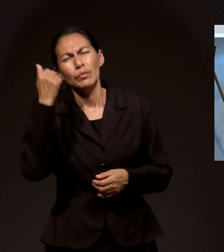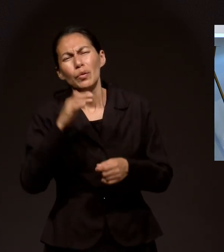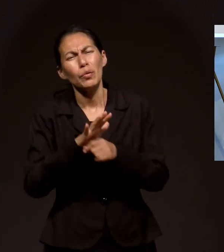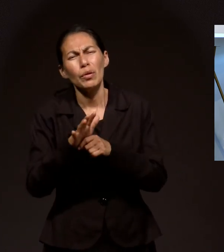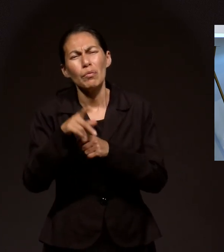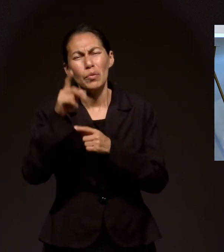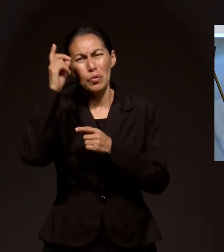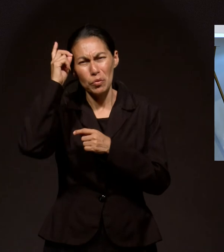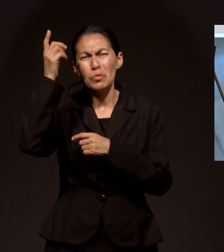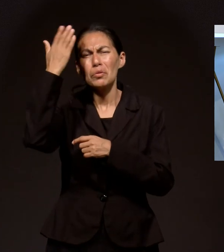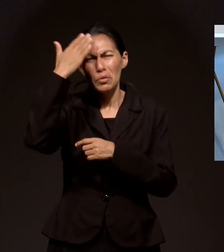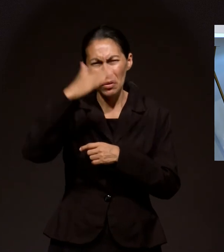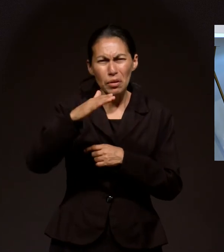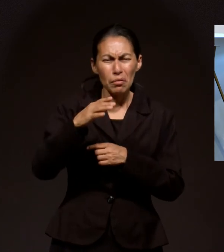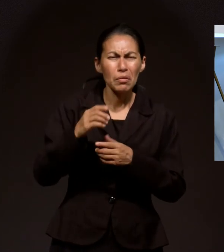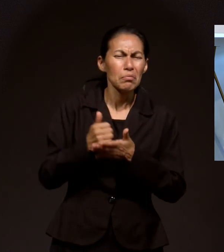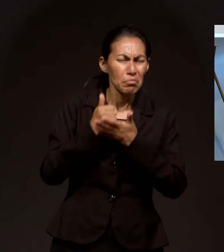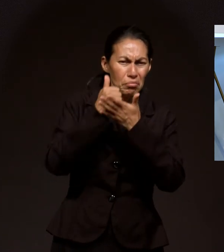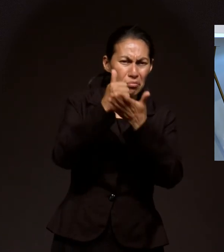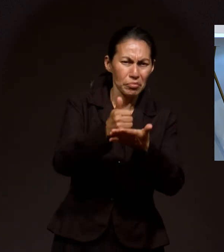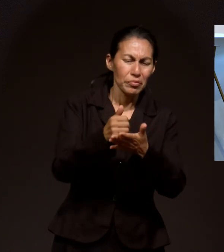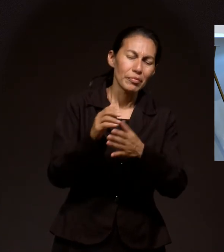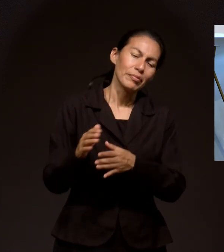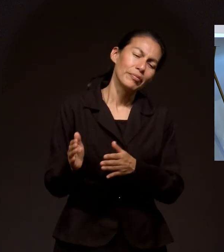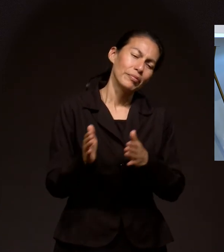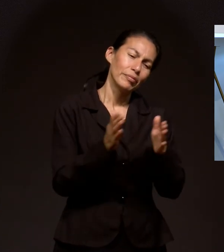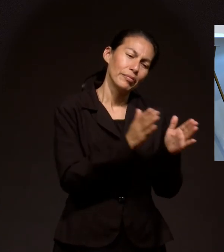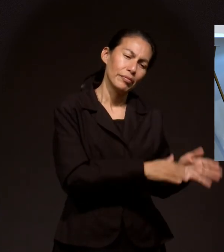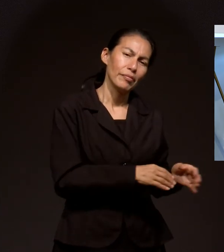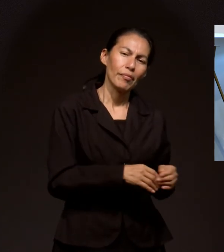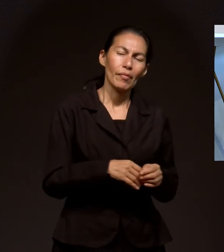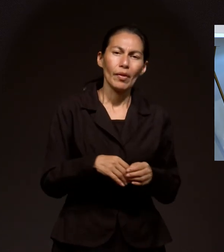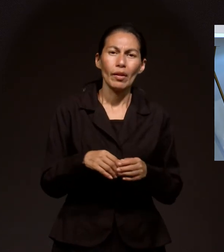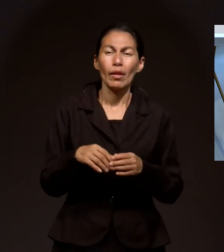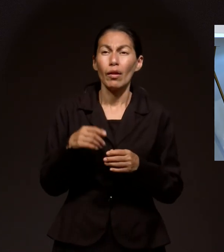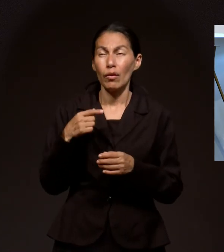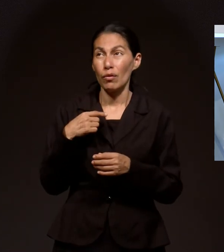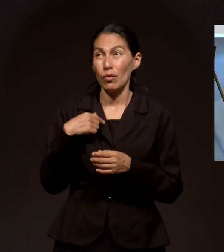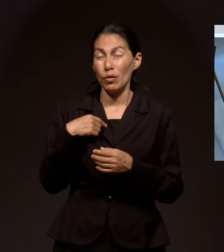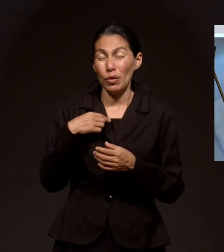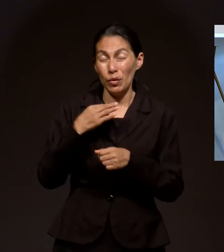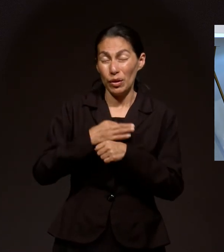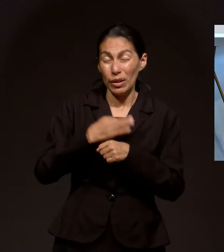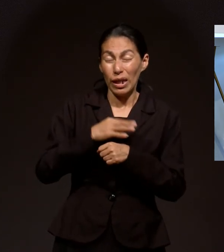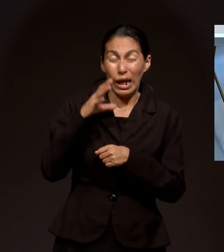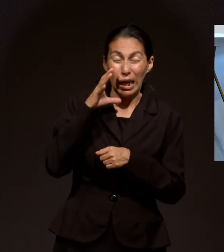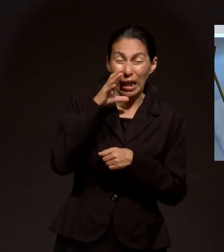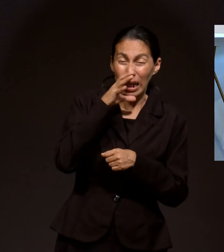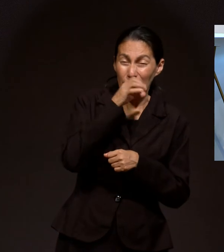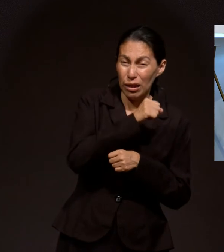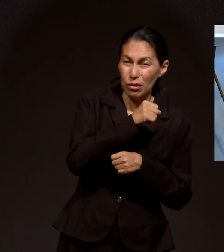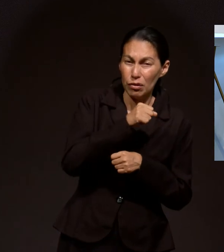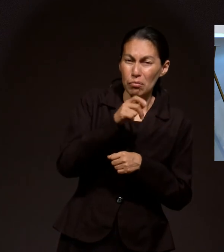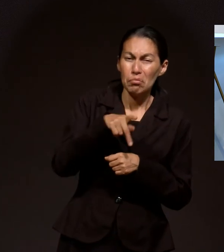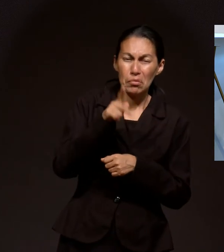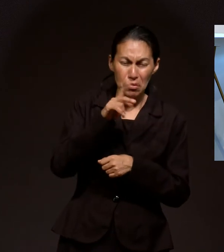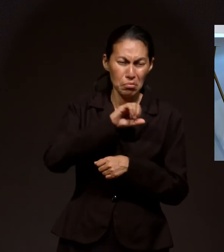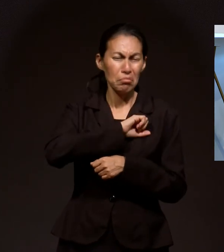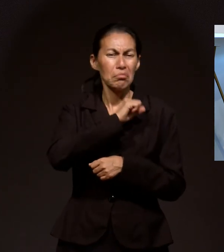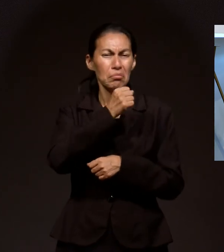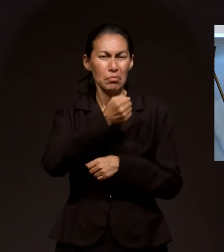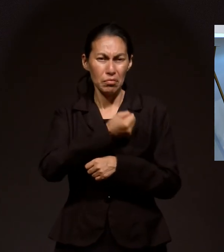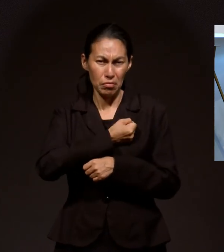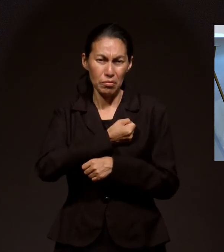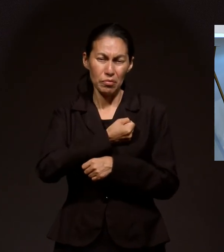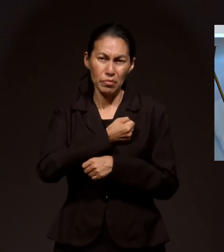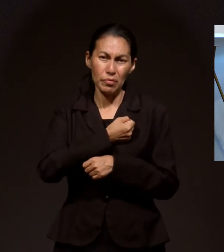orando Santiago Agradezco a Dios Ya que a pesar De este calor fuerte Nos ha